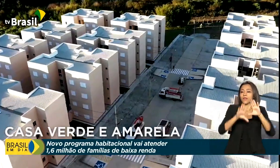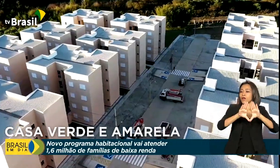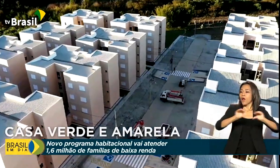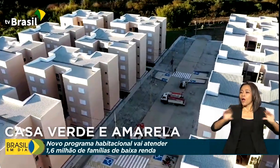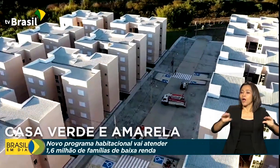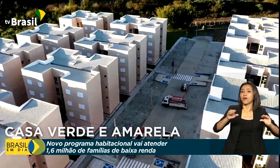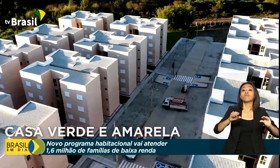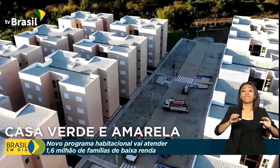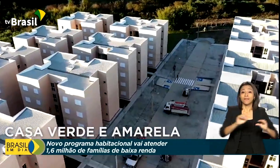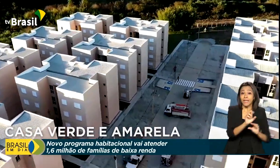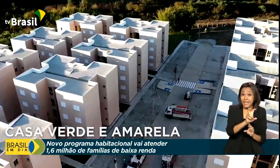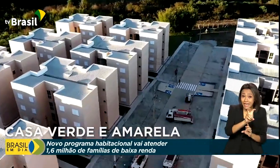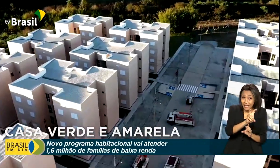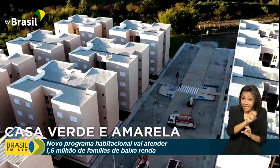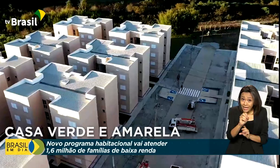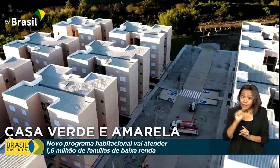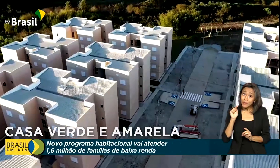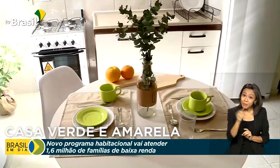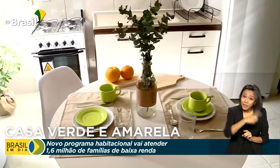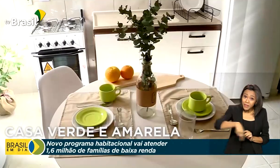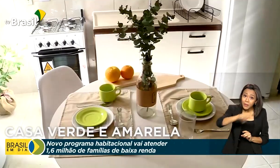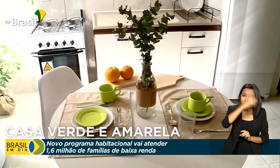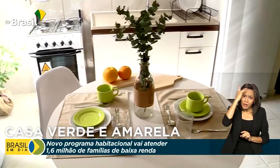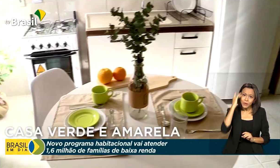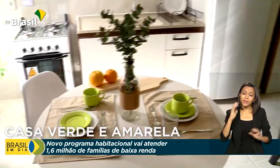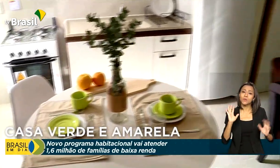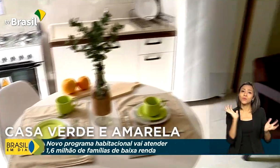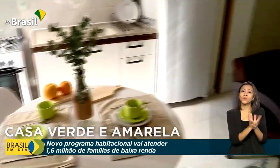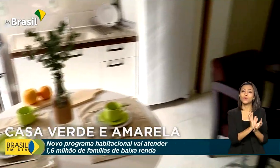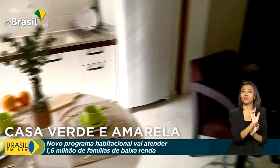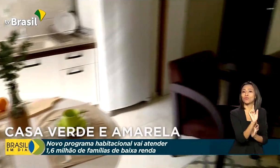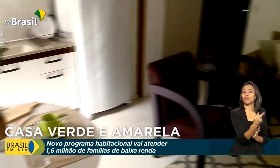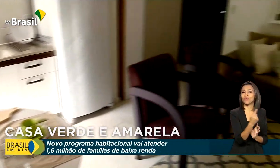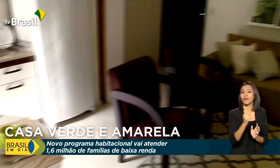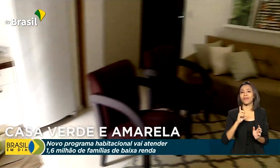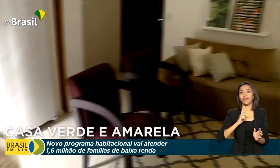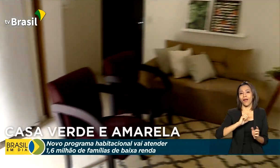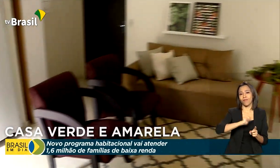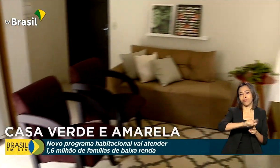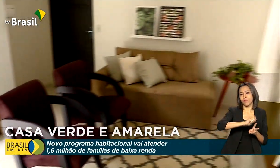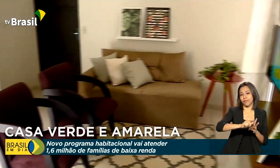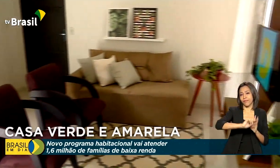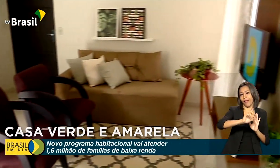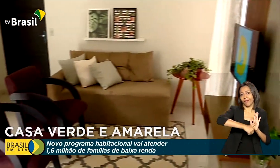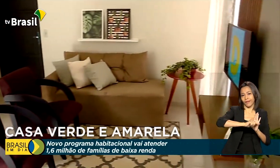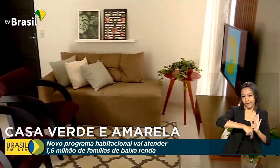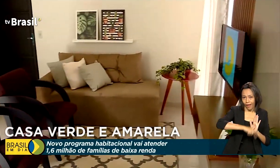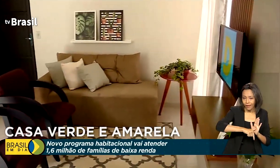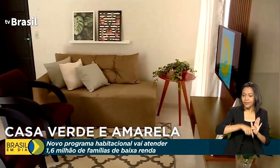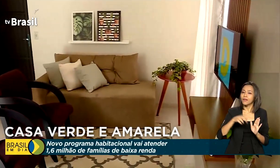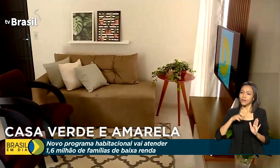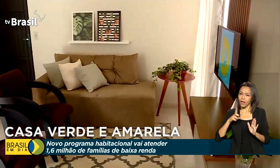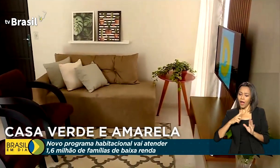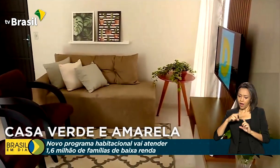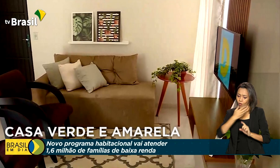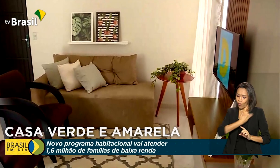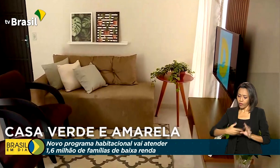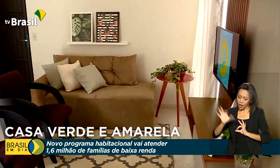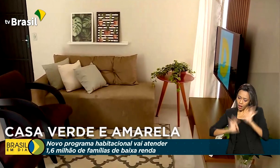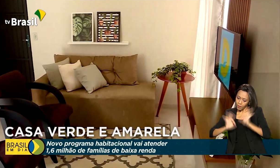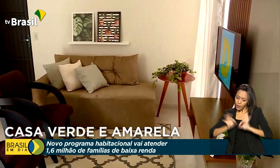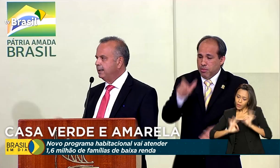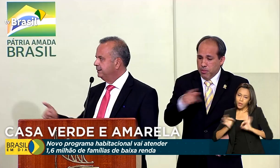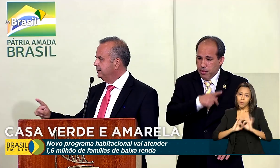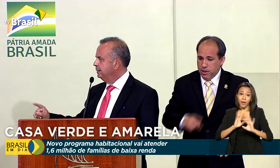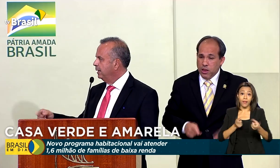de 500 mil mutuários da Faixa 1 que estão com as prestações atrasadas e elabora um plano para a renegociação